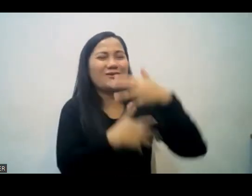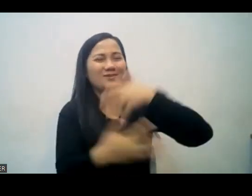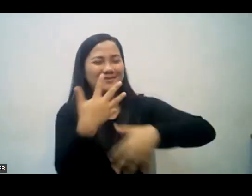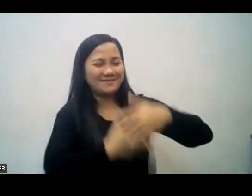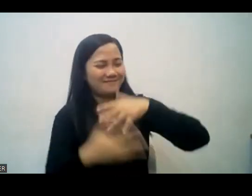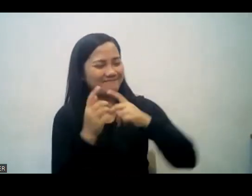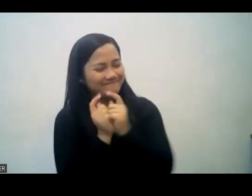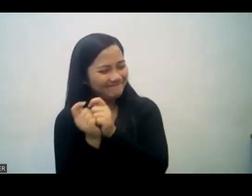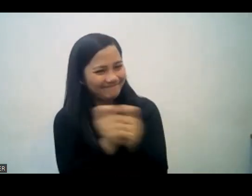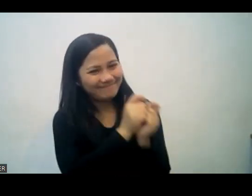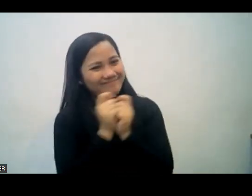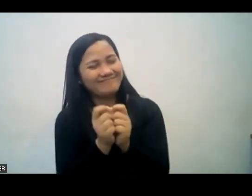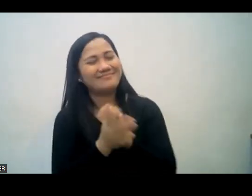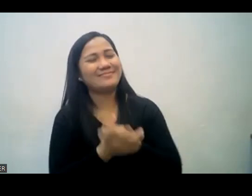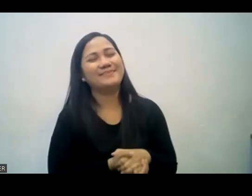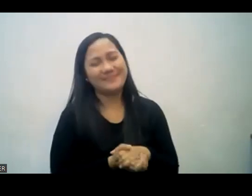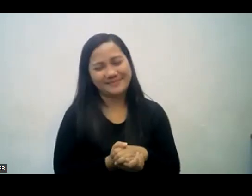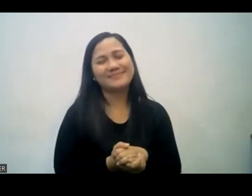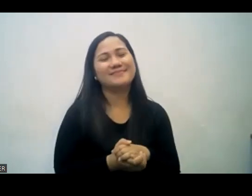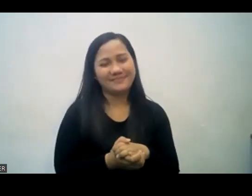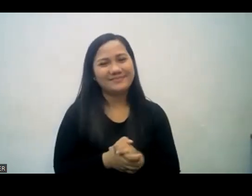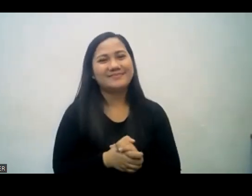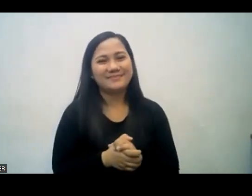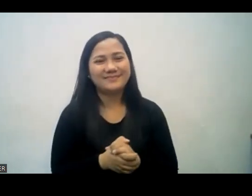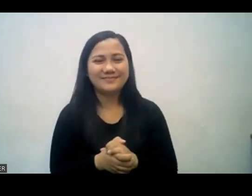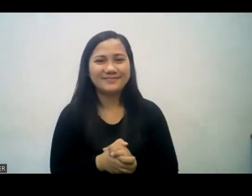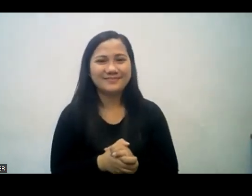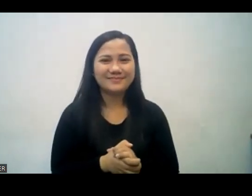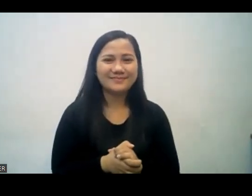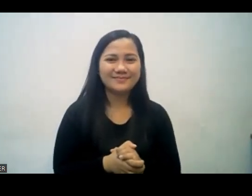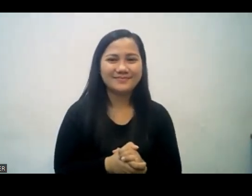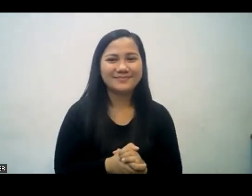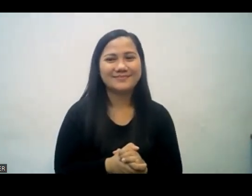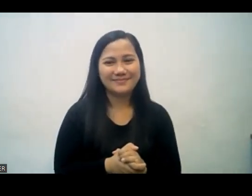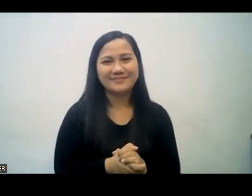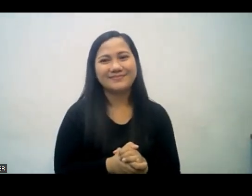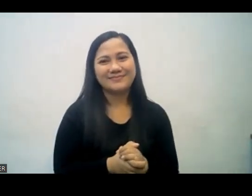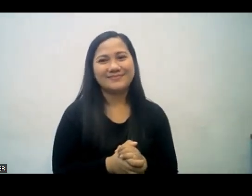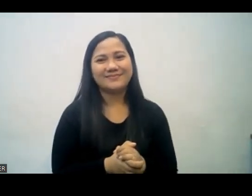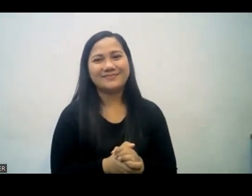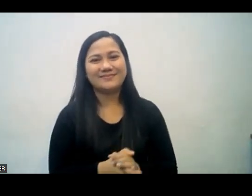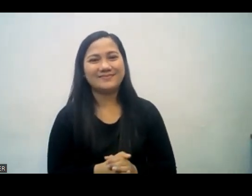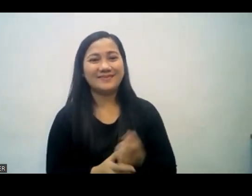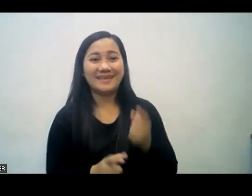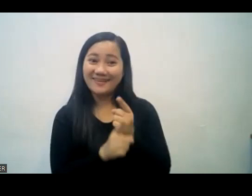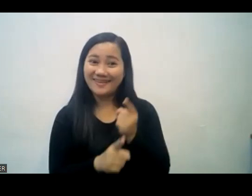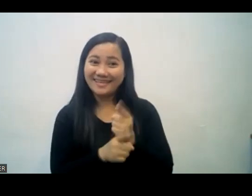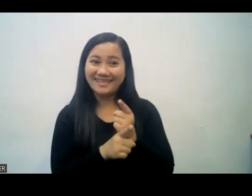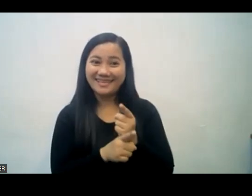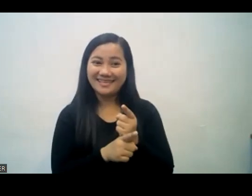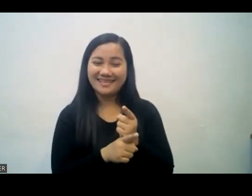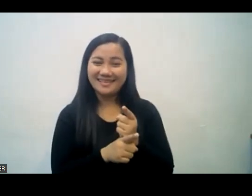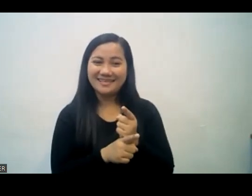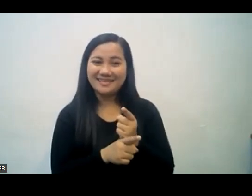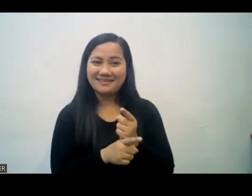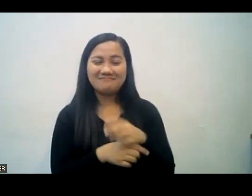yung lahi at lingwahe kayunpaman ay maaari pa rin po tayo magkaroon ng tunay na fellowship tama po ba oh